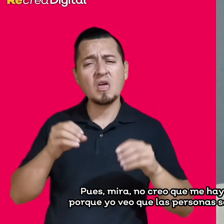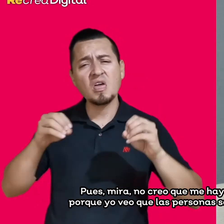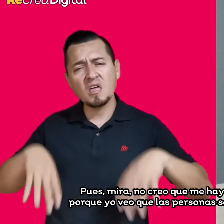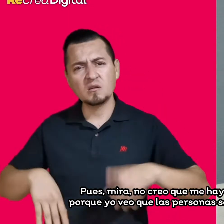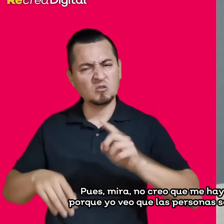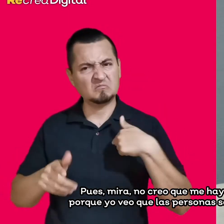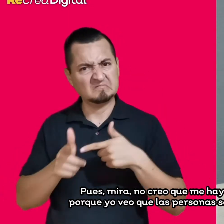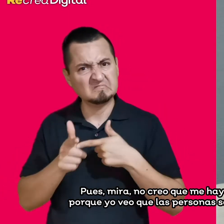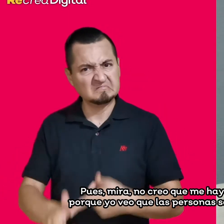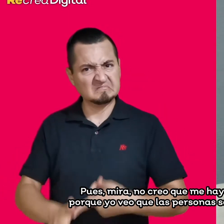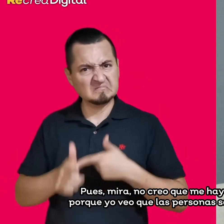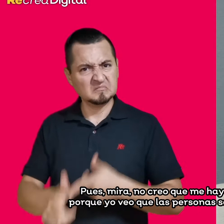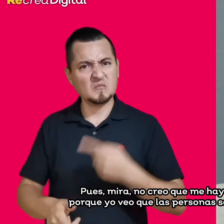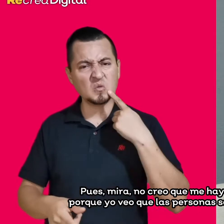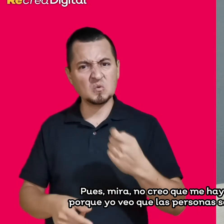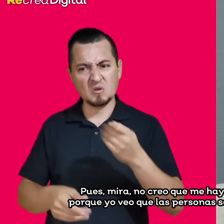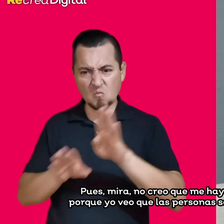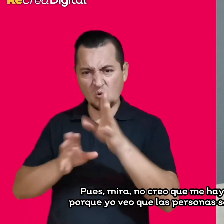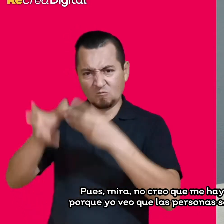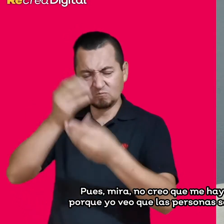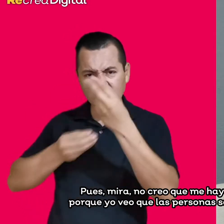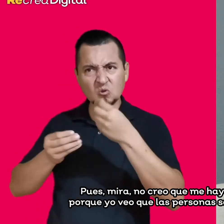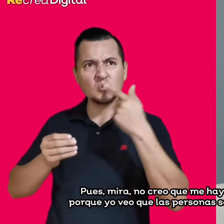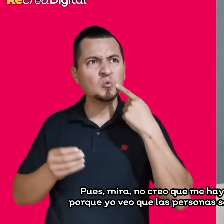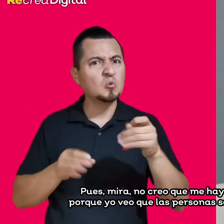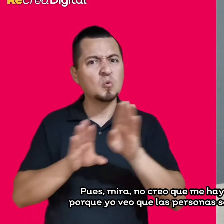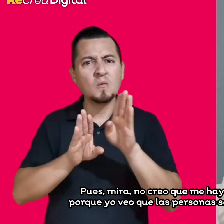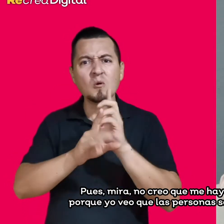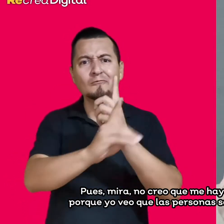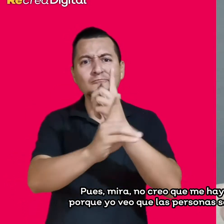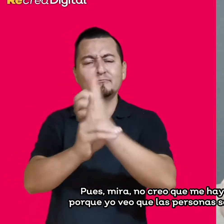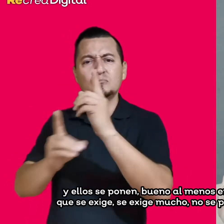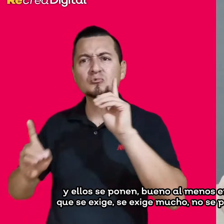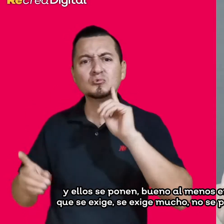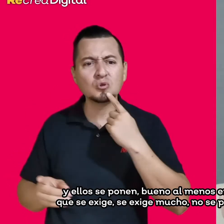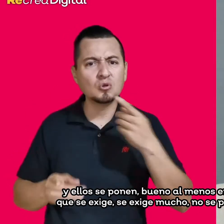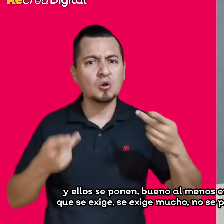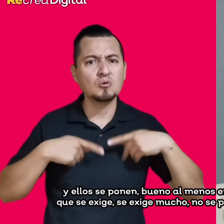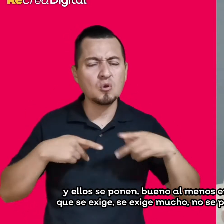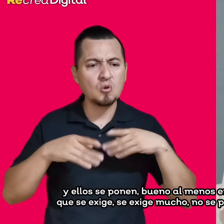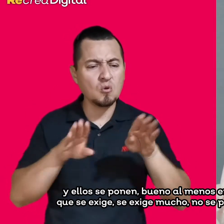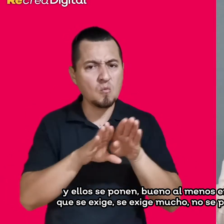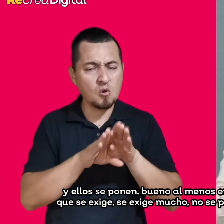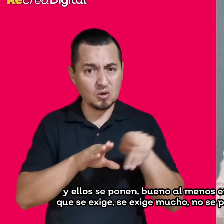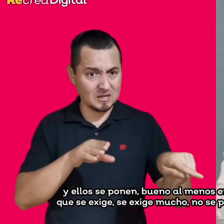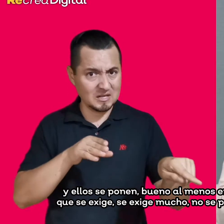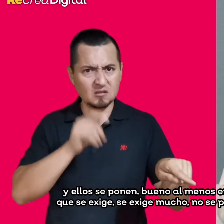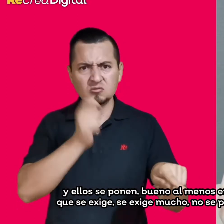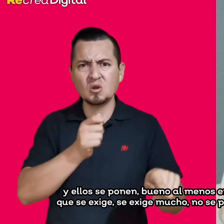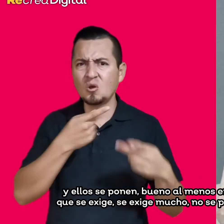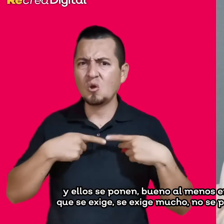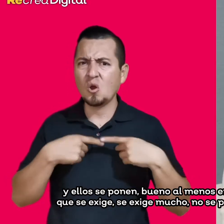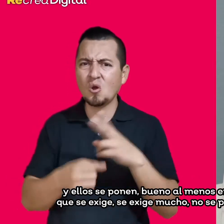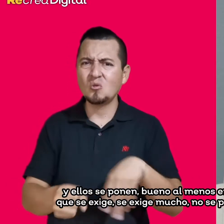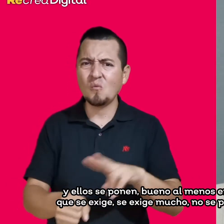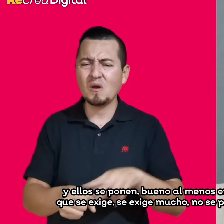personas sordas son personas normales y ellos se ponen, bueno, al